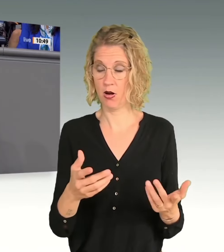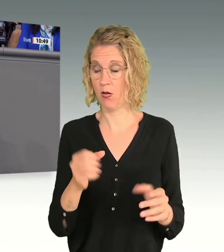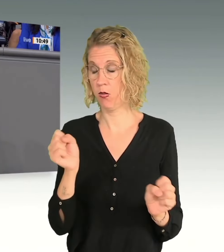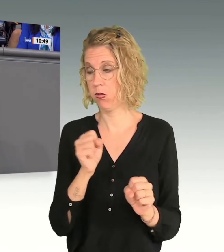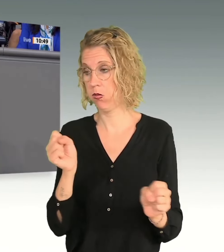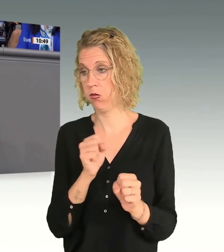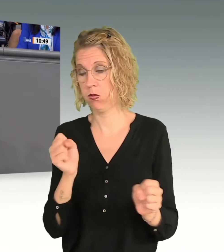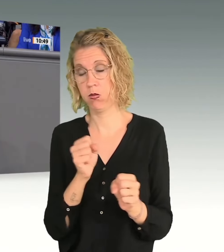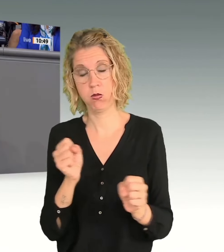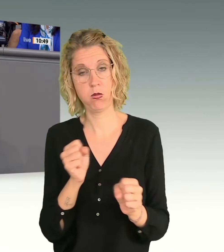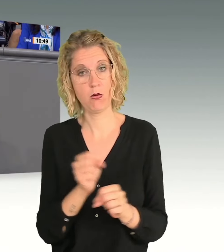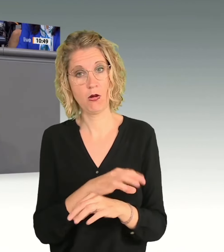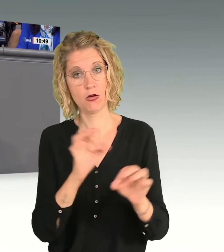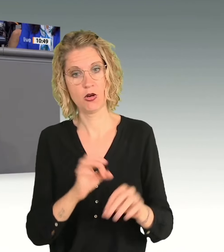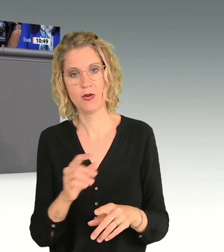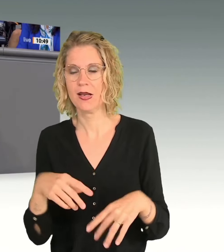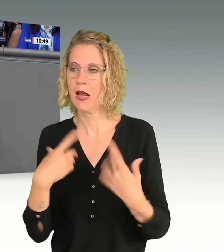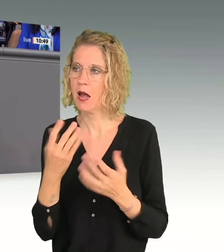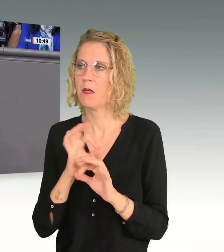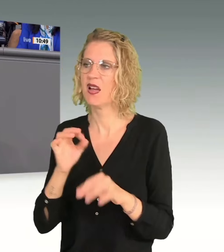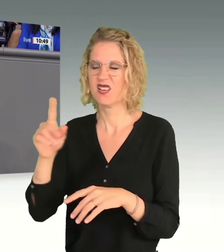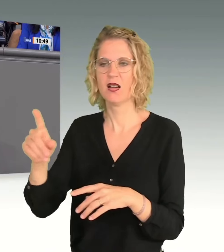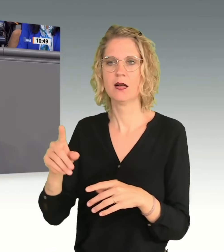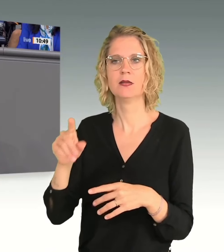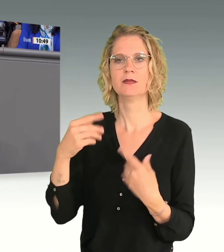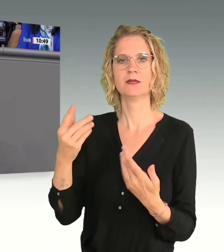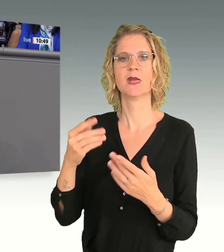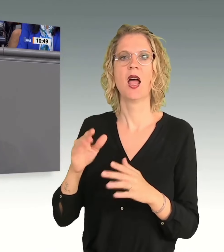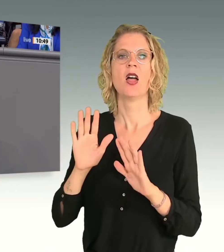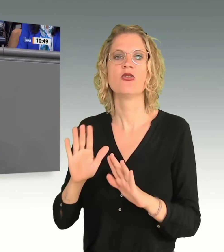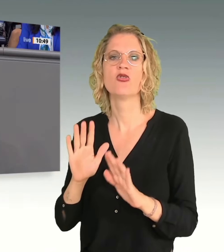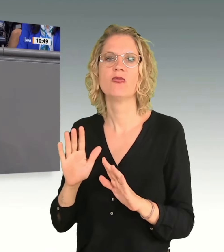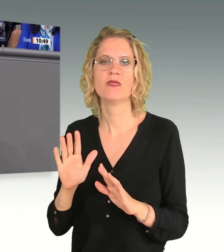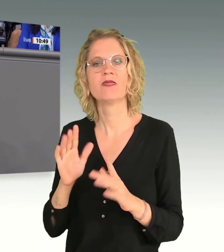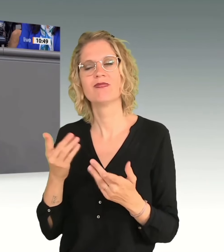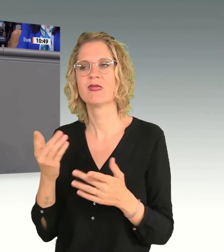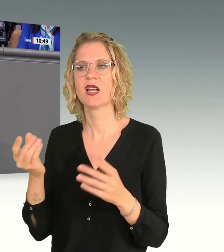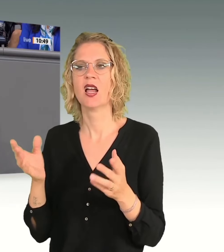Trostpflaster der Märzunion dann doch lieber. Wir werden sehen, was daraus wird. Vielen Dank.